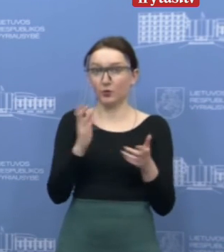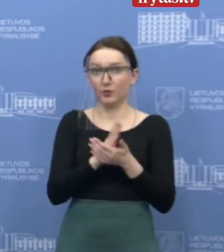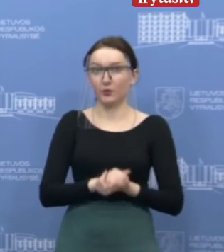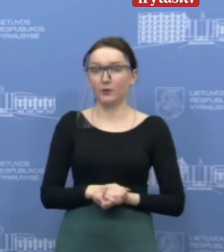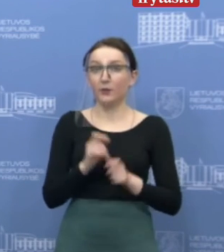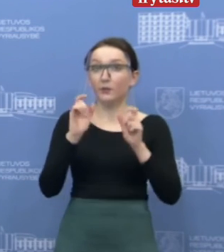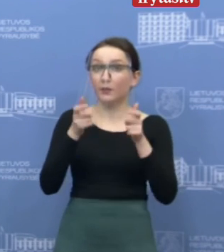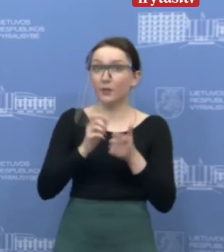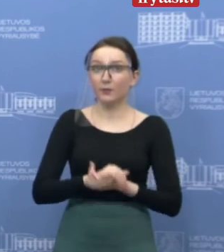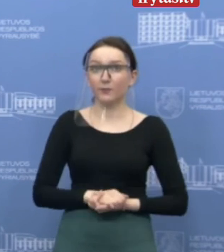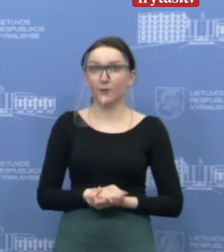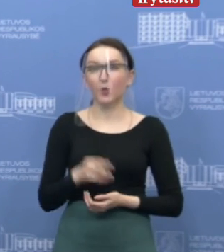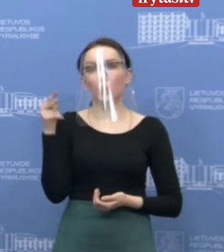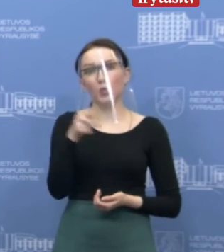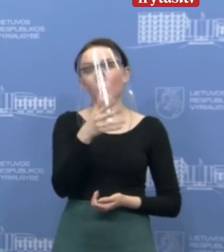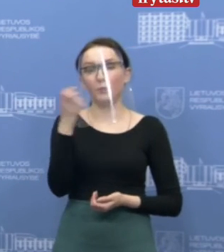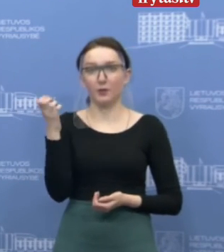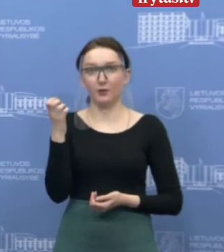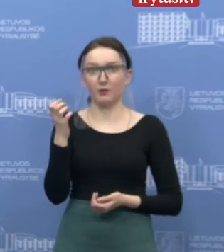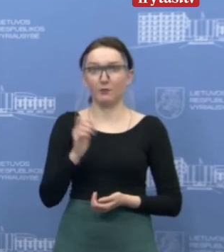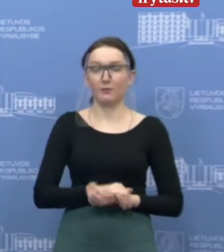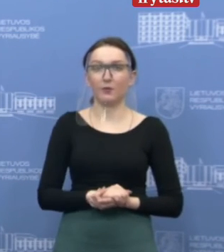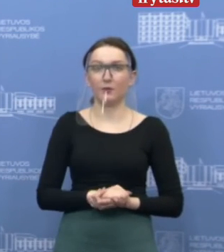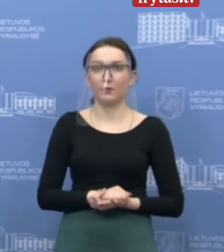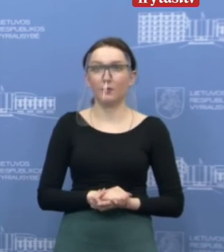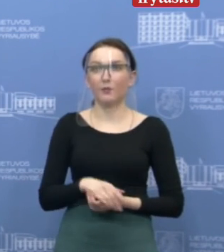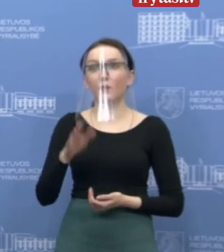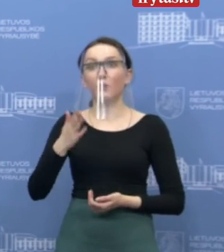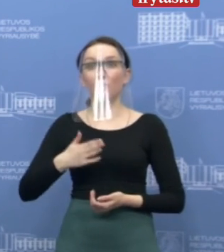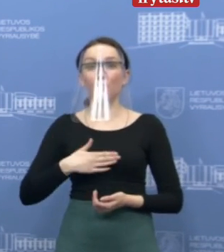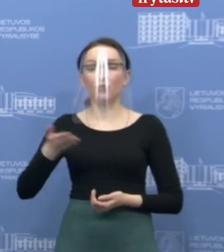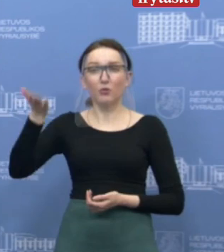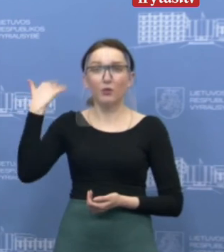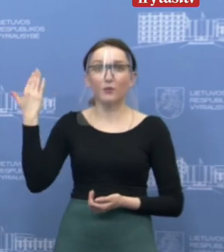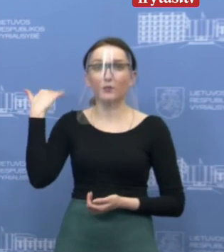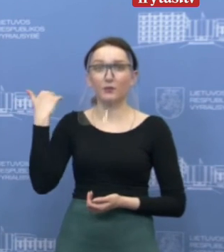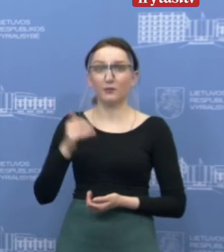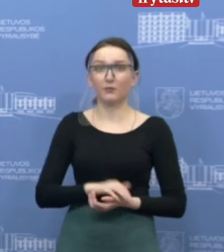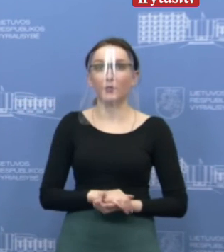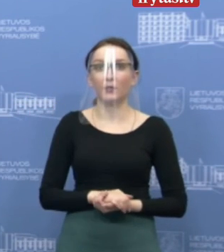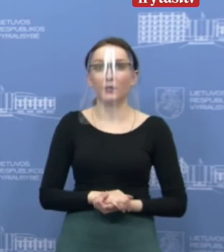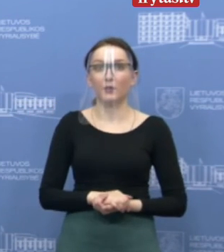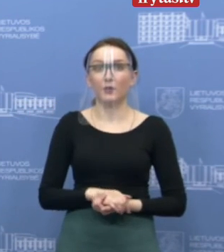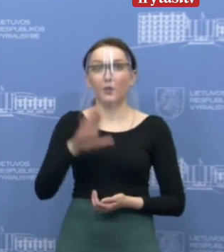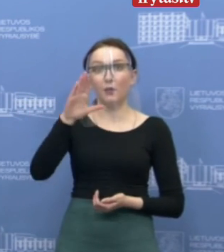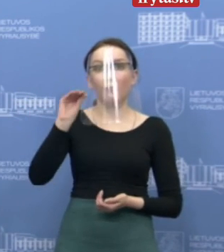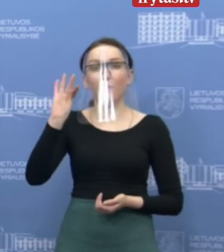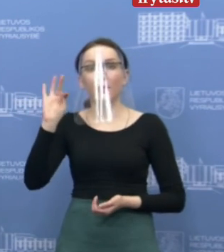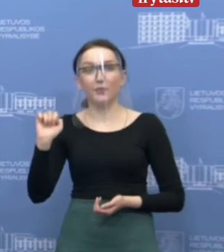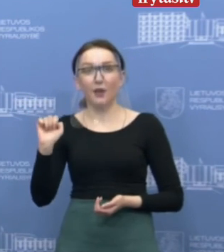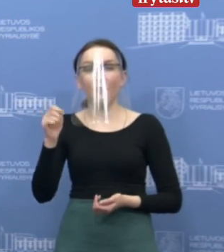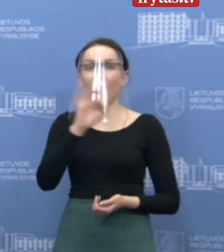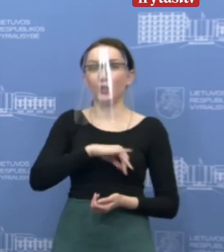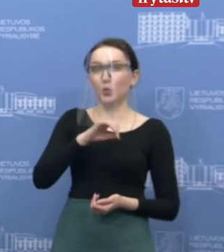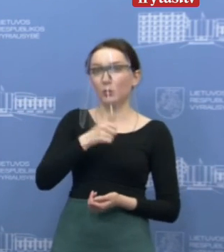Tai šiuo metu tai yra tik 2,5 tūkstančių žmonių. Tai yra tie mūsų ankstyvėji, vadinami beta vartotojai,